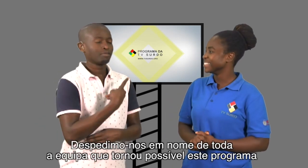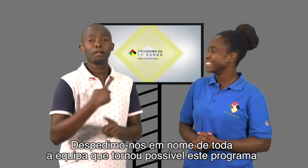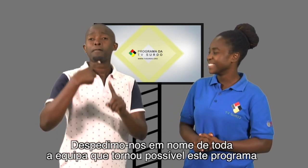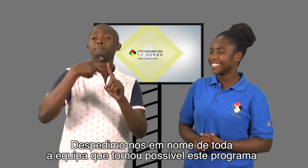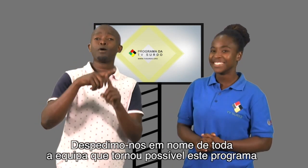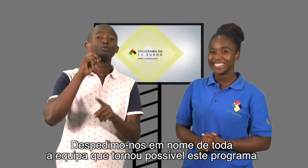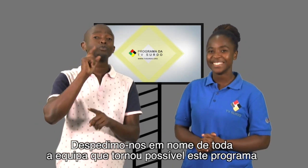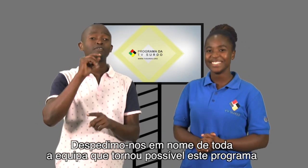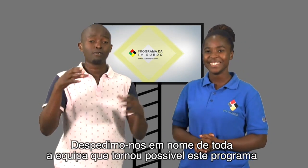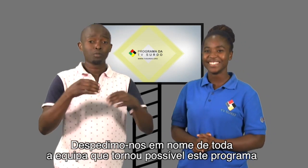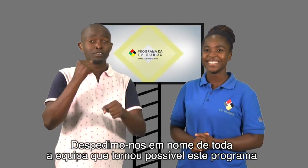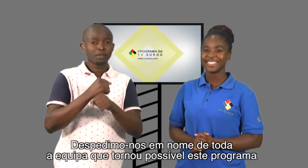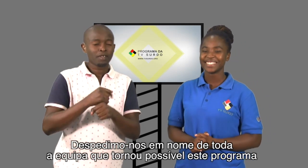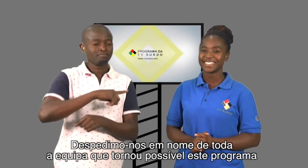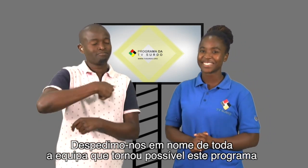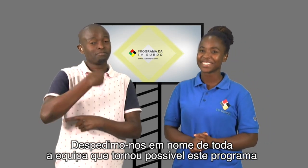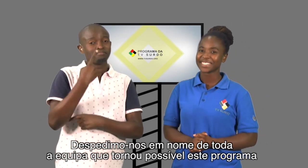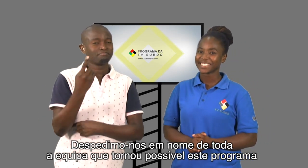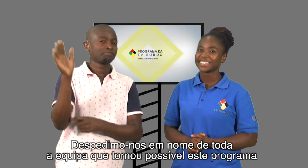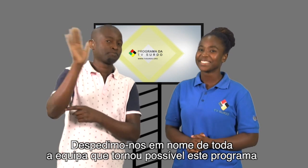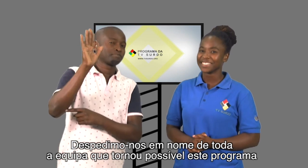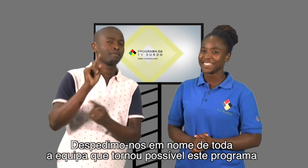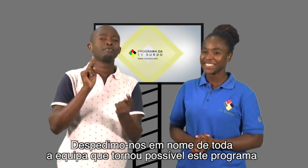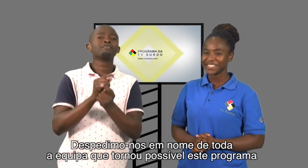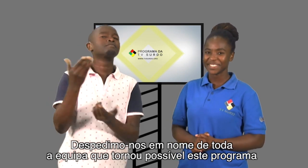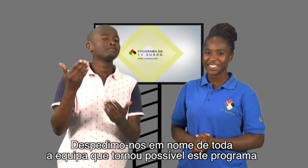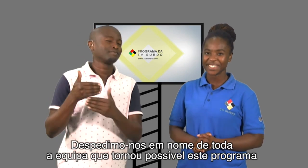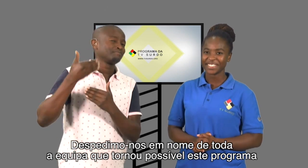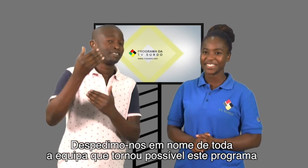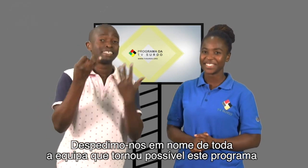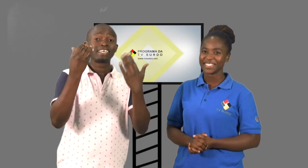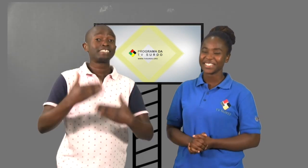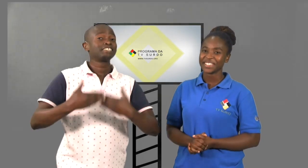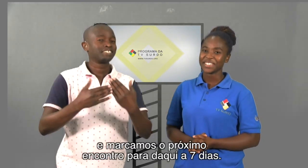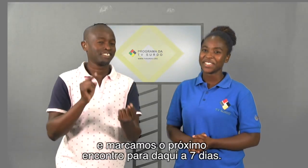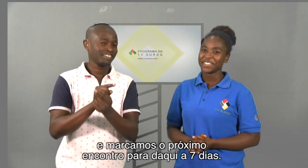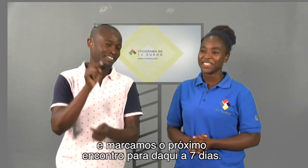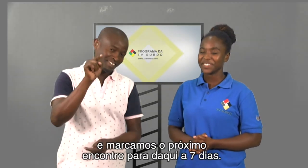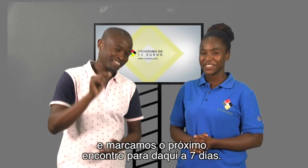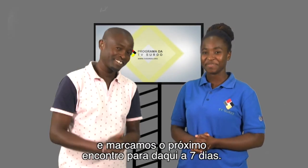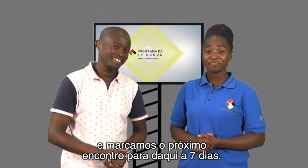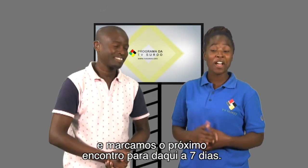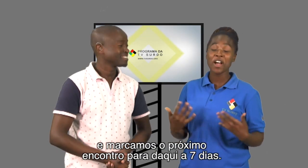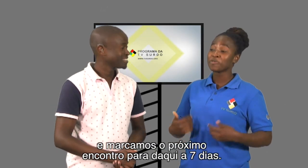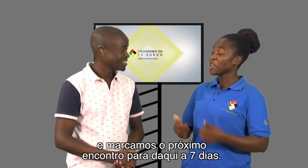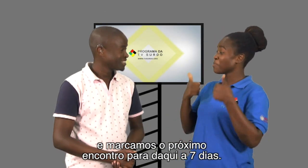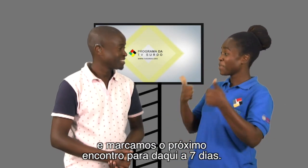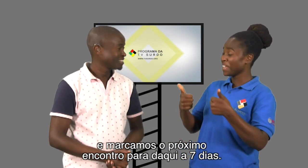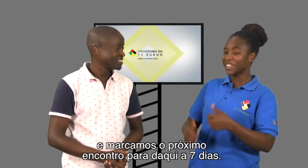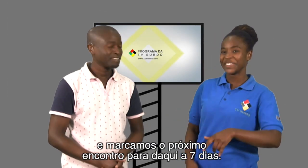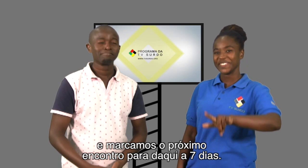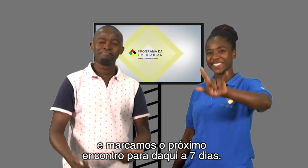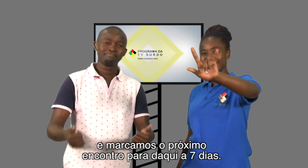despedimos-nos em nome de toda a equipa que tornou possível este programa e marcamos o próximo encontro para